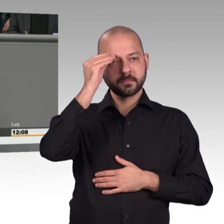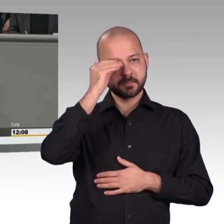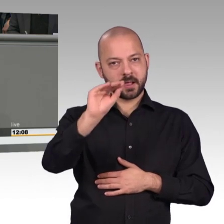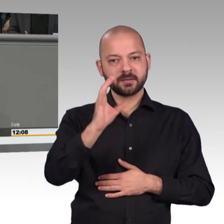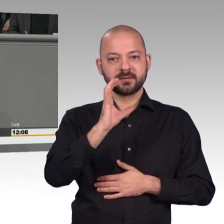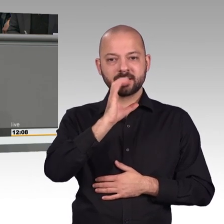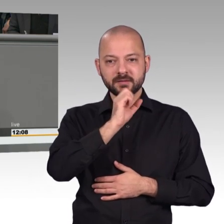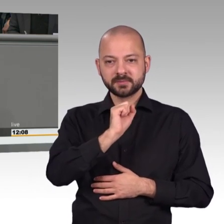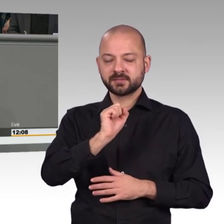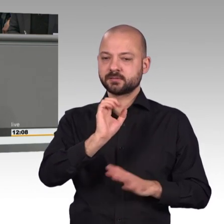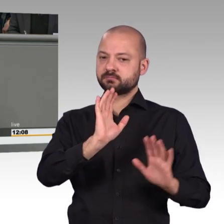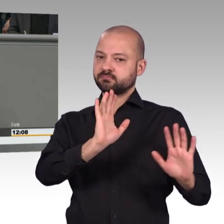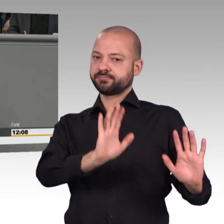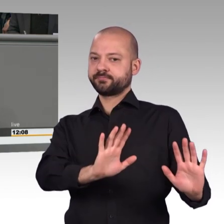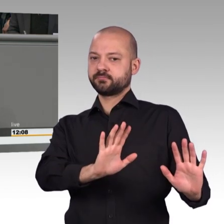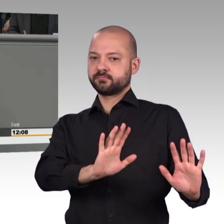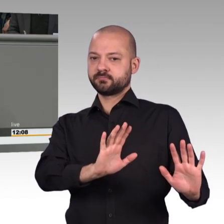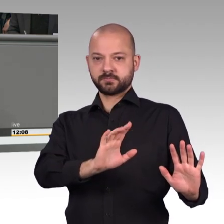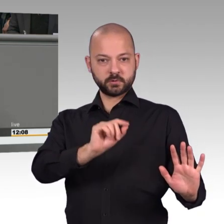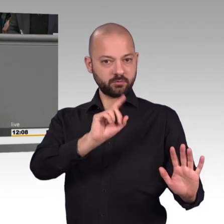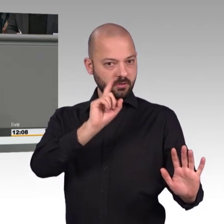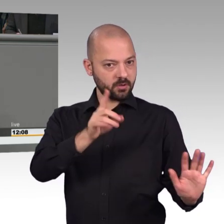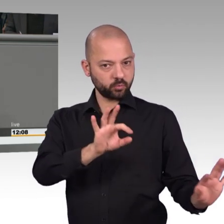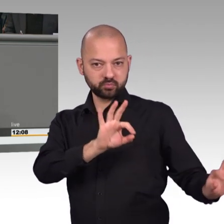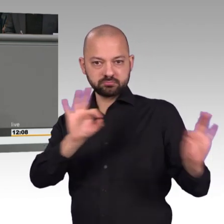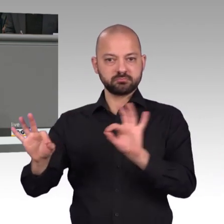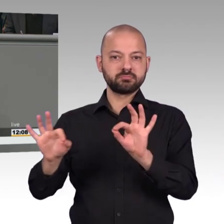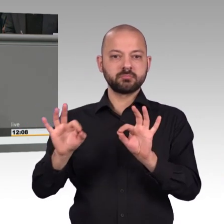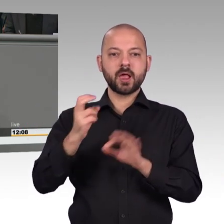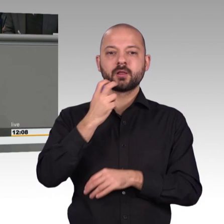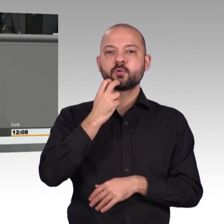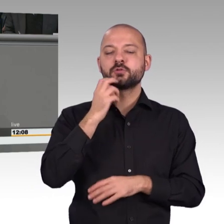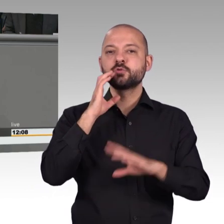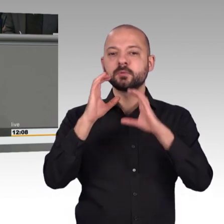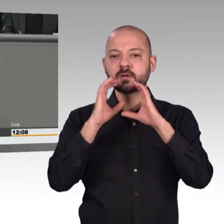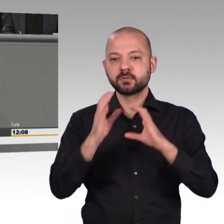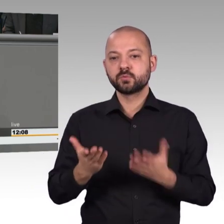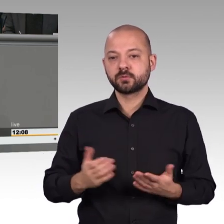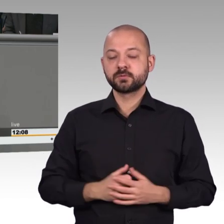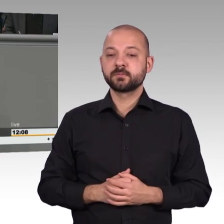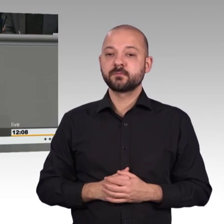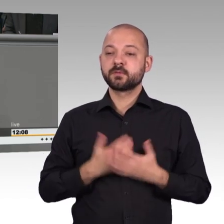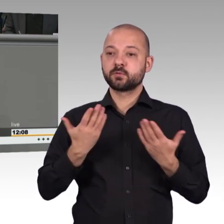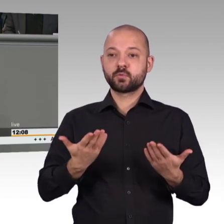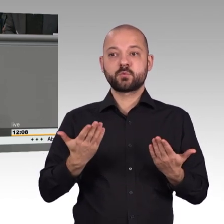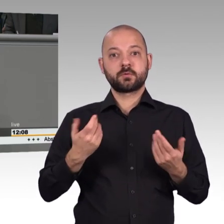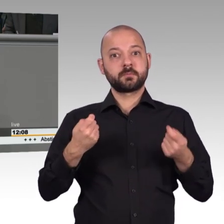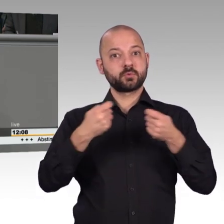Frau Präsidentin, ich zitiere folgenden Satz, der Schutz des Artikel 10 Absatz 1 Grundgesetz erfasst Telekommunikation